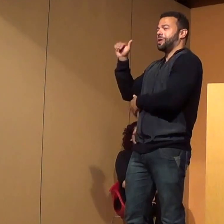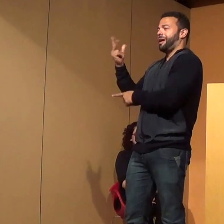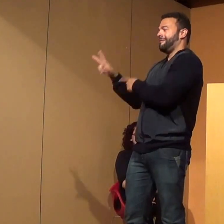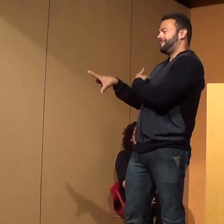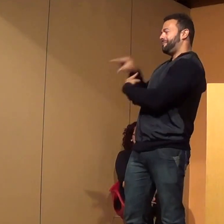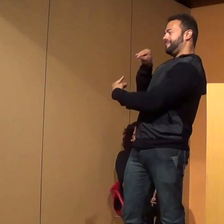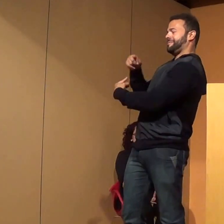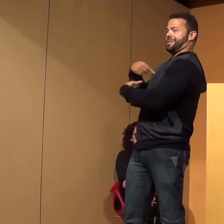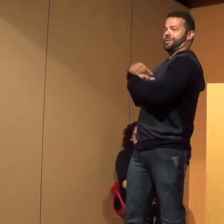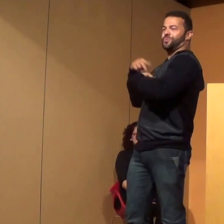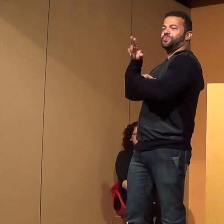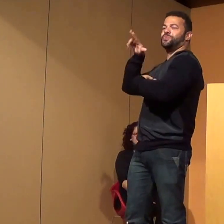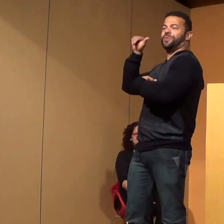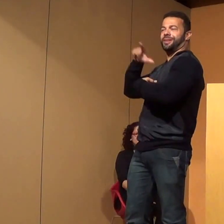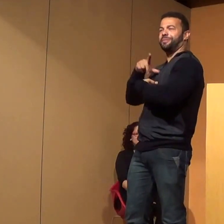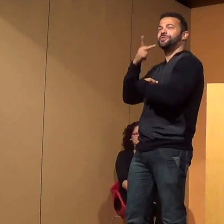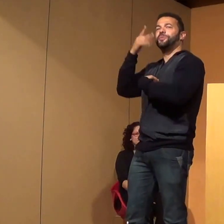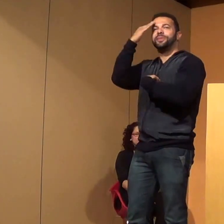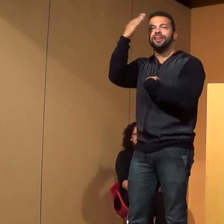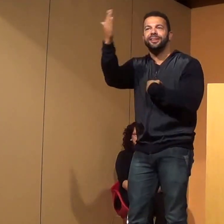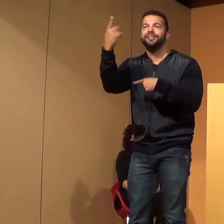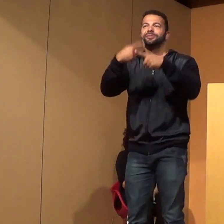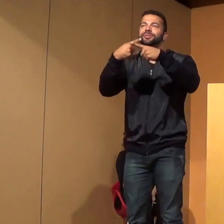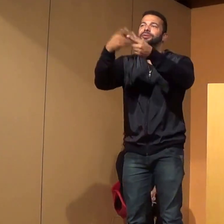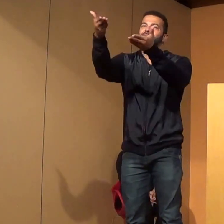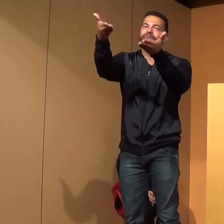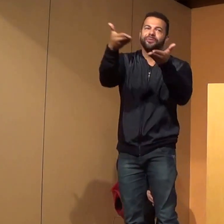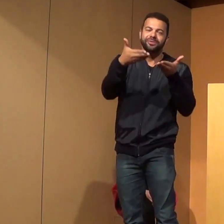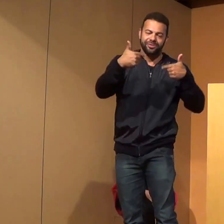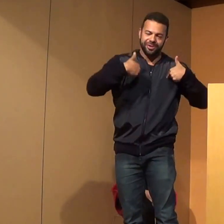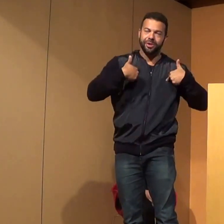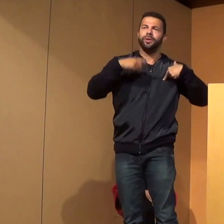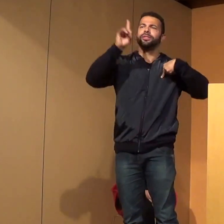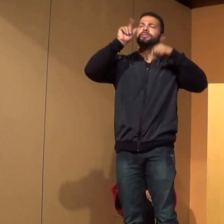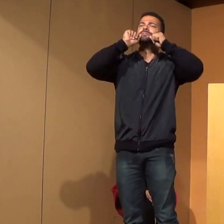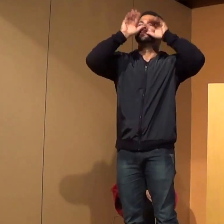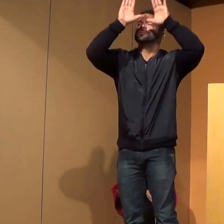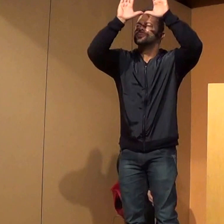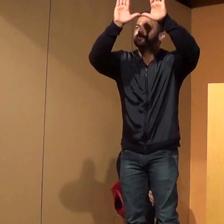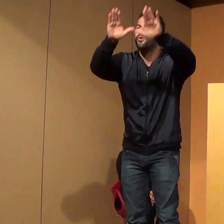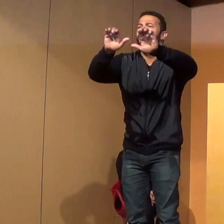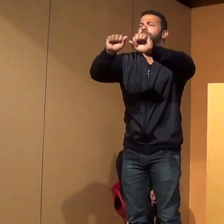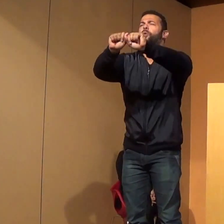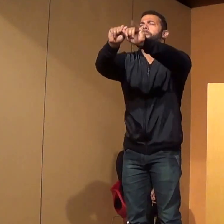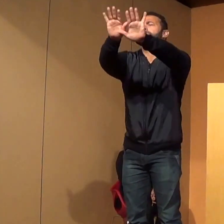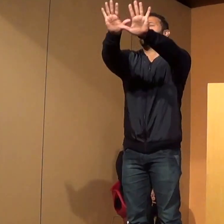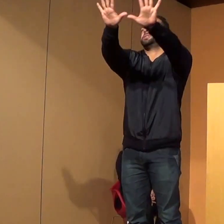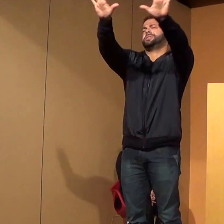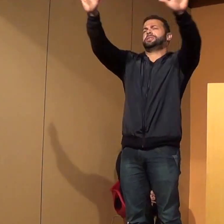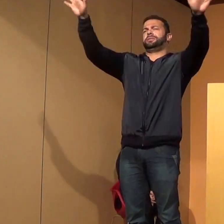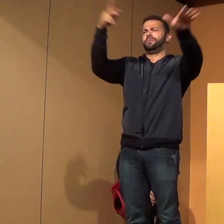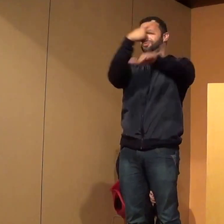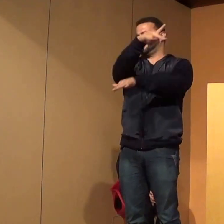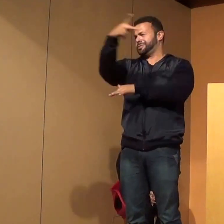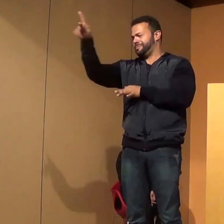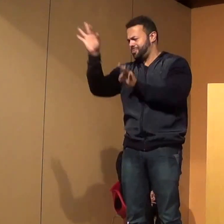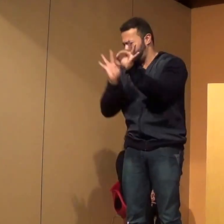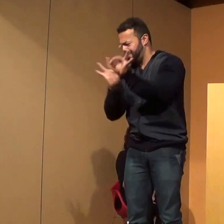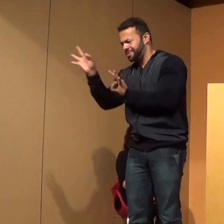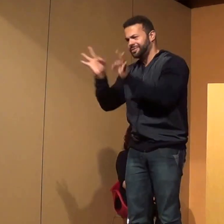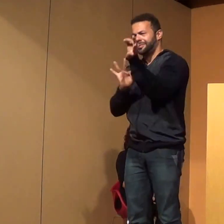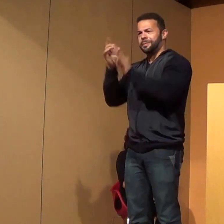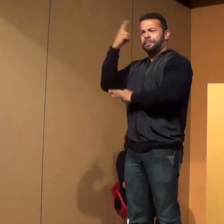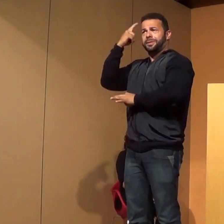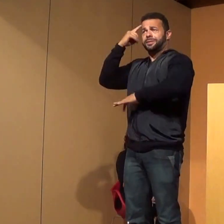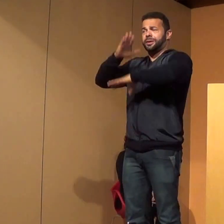convite. Que Deus abençoe a todos vocês que iluminem, todos vocês no desenvolvimento desses projetos, pensando